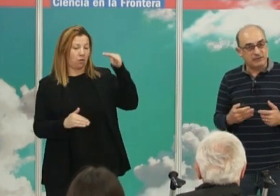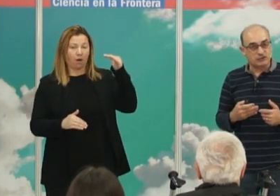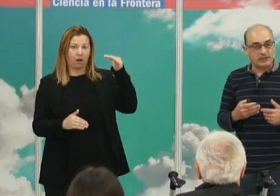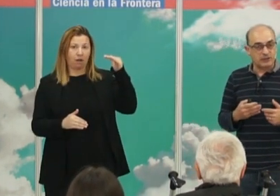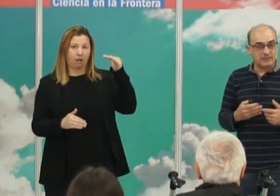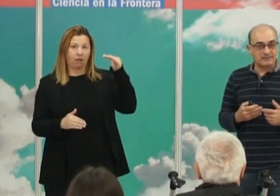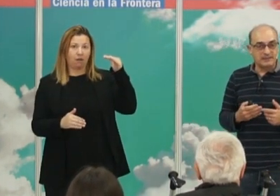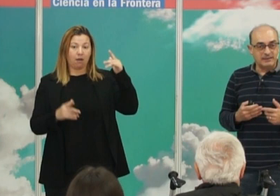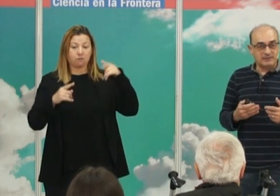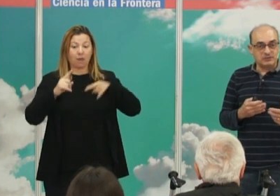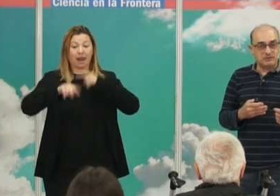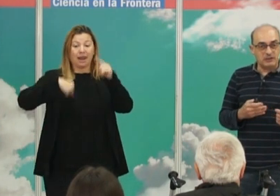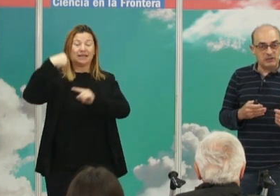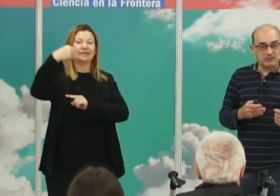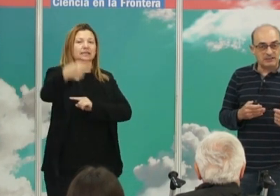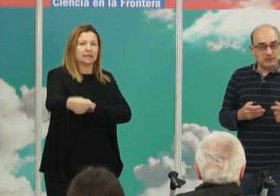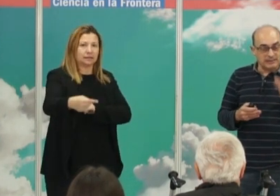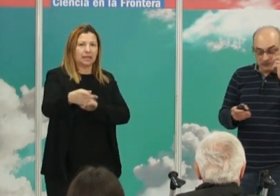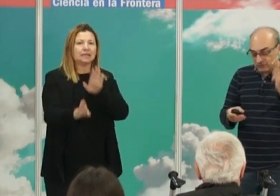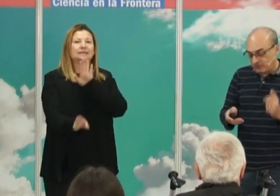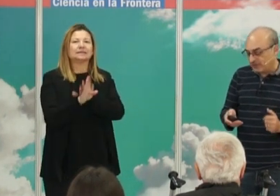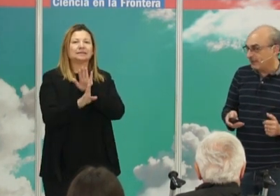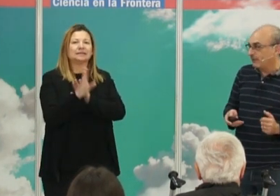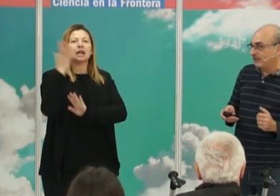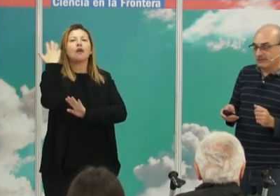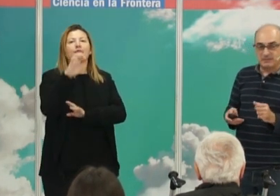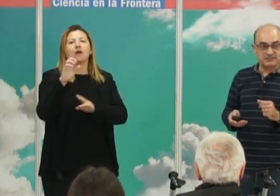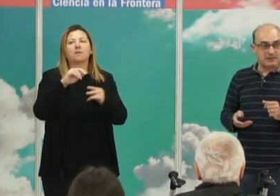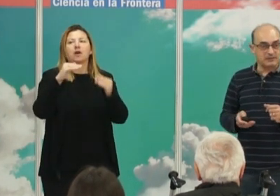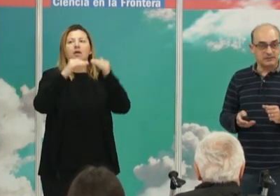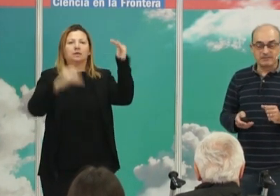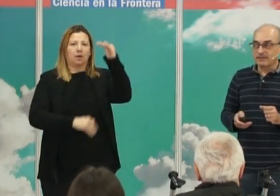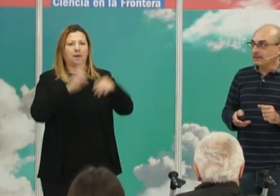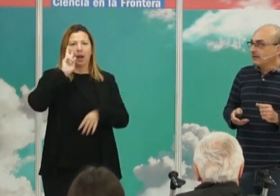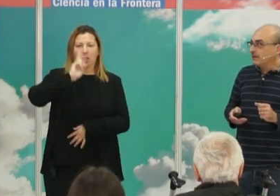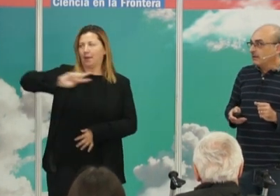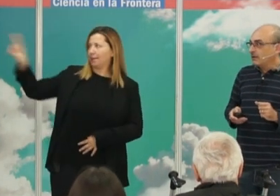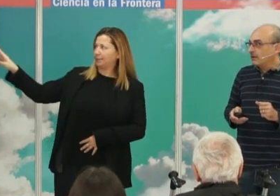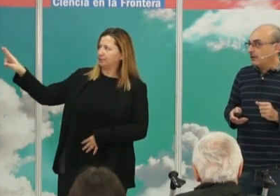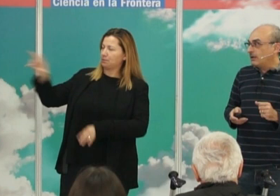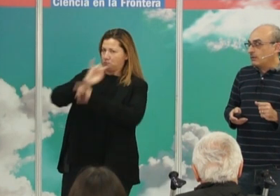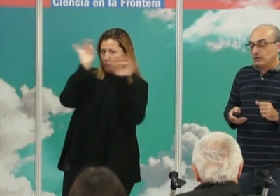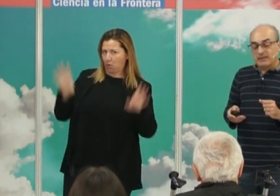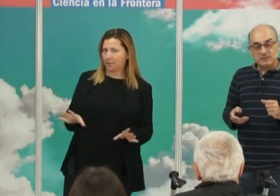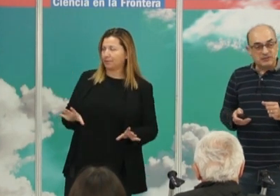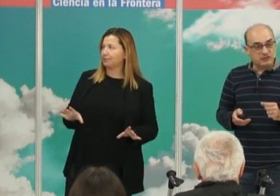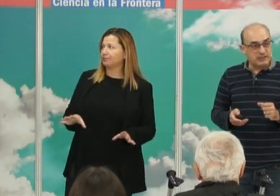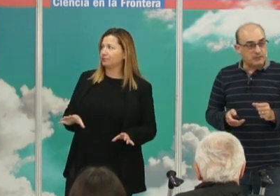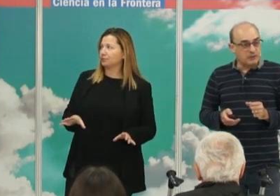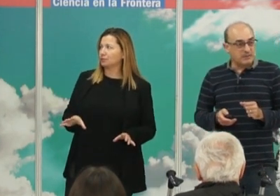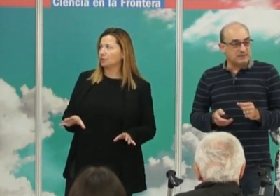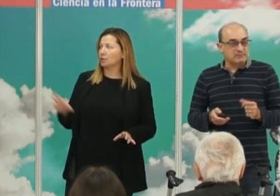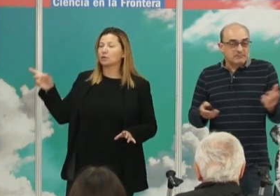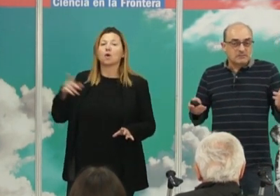reflejan en sus genomas estos fenómenos de desigualdad. Ahora os lo explicaré y lo veréis más claro, creo. Cuando miramos la